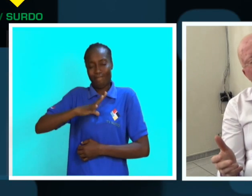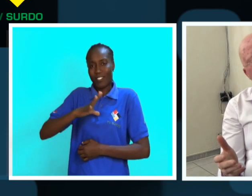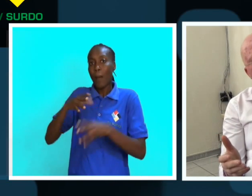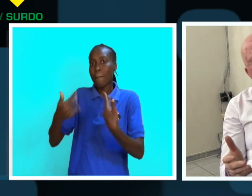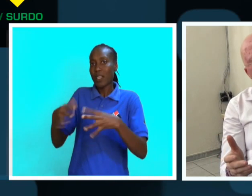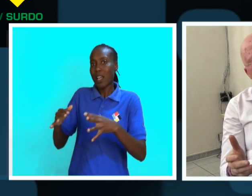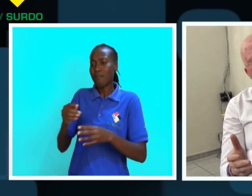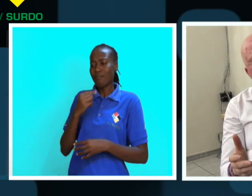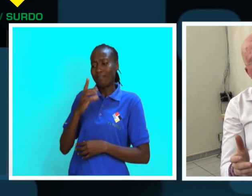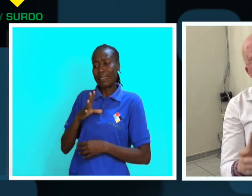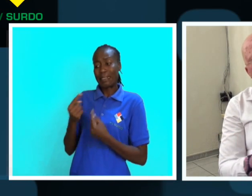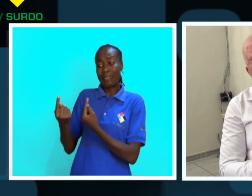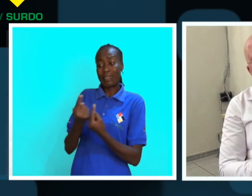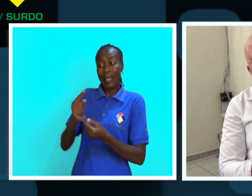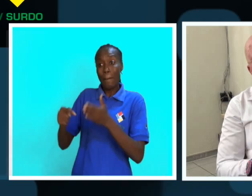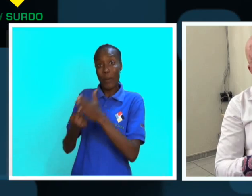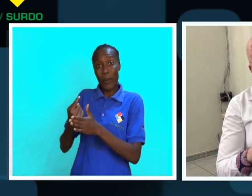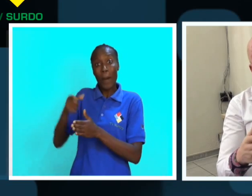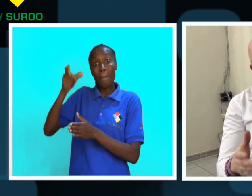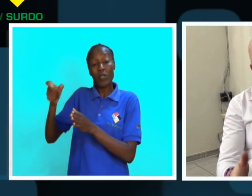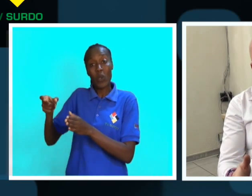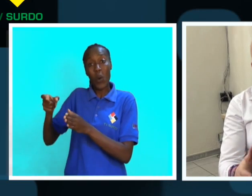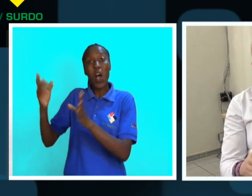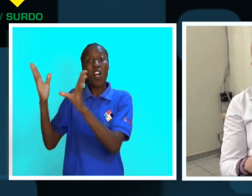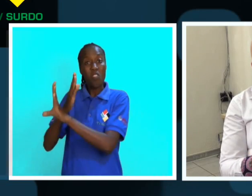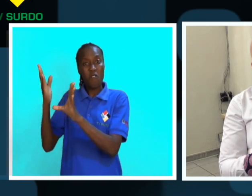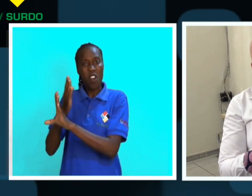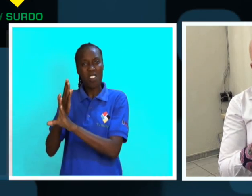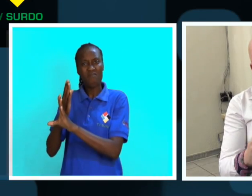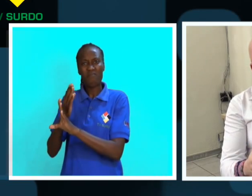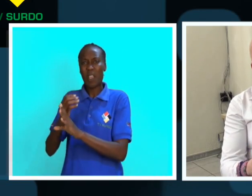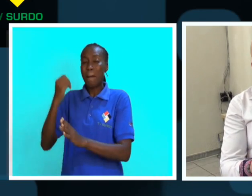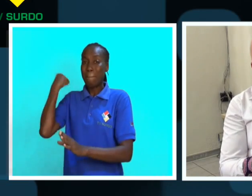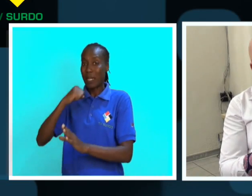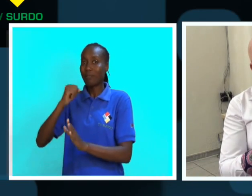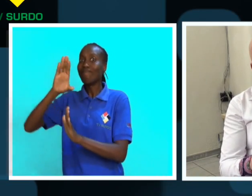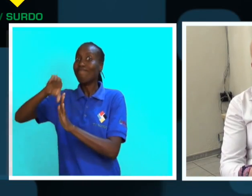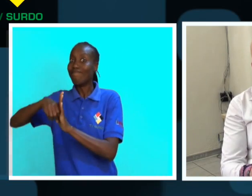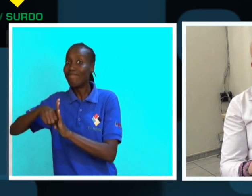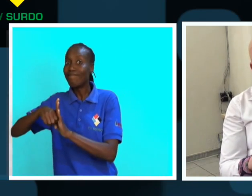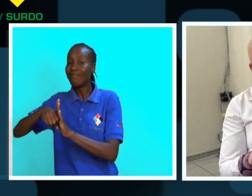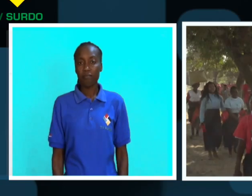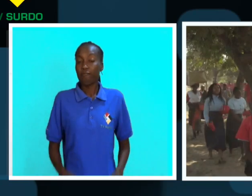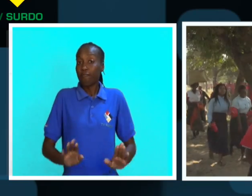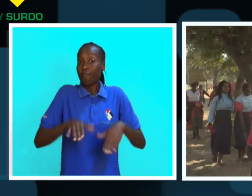ele brincar e fica aquela situação. Será que virá alguém mal intencionado e por aí fora? Os